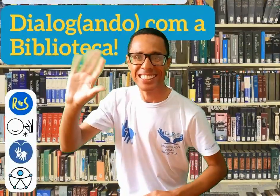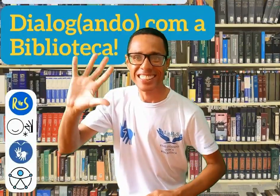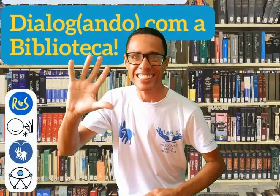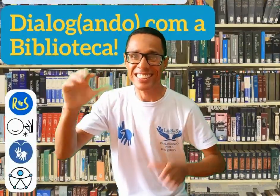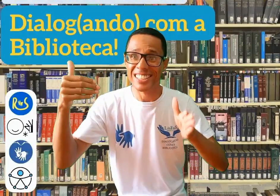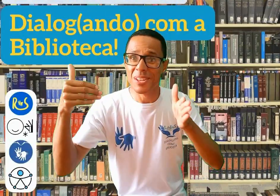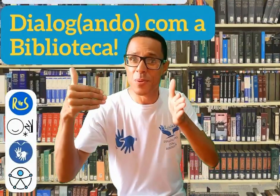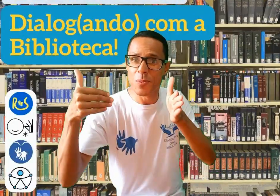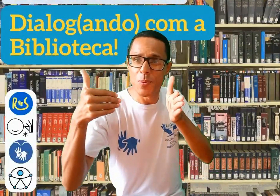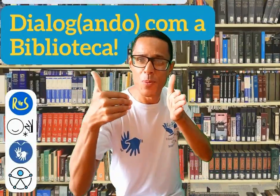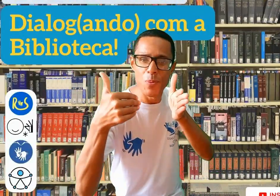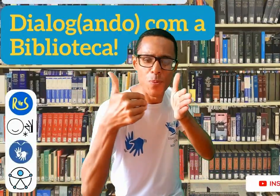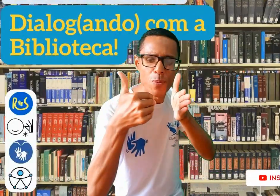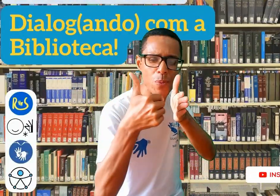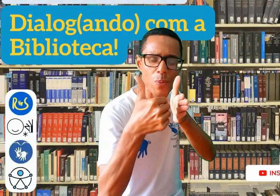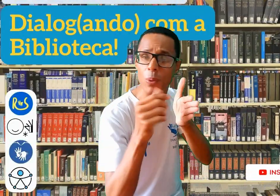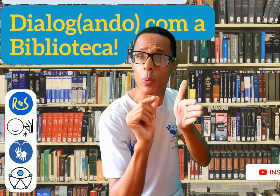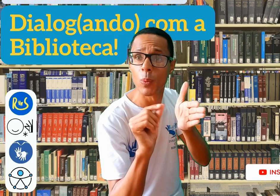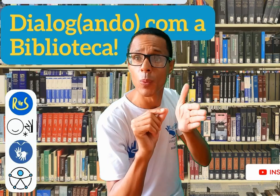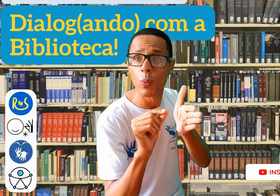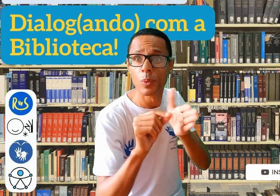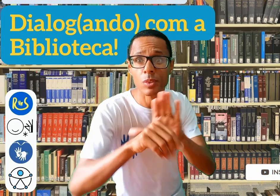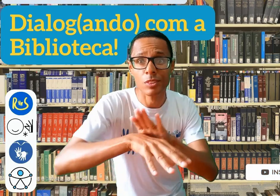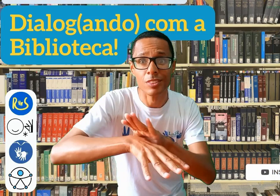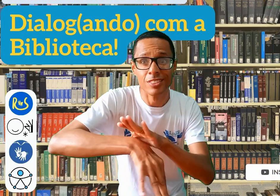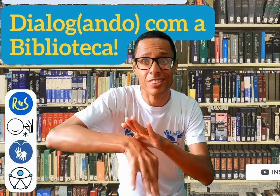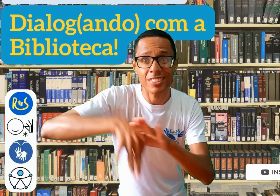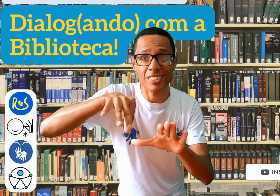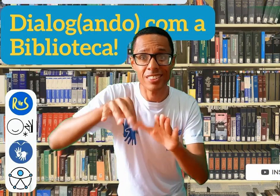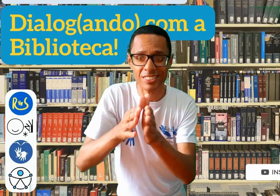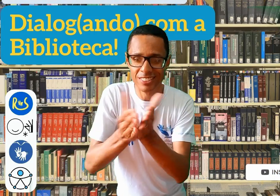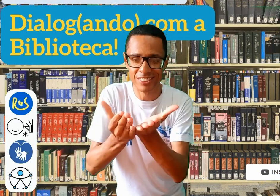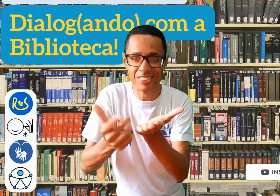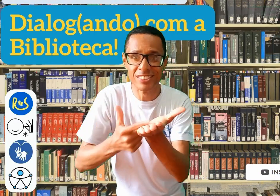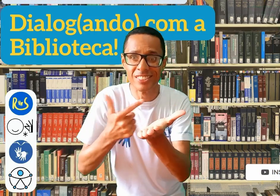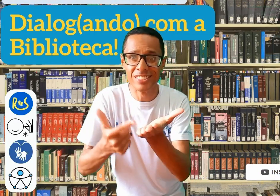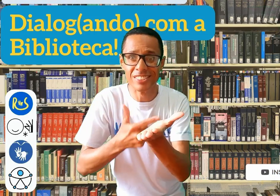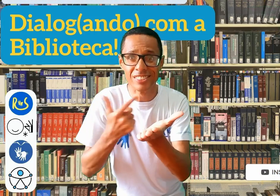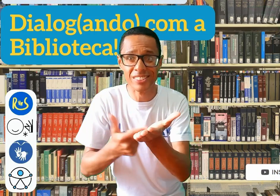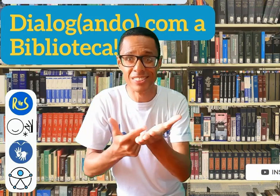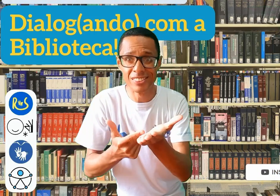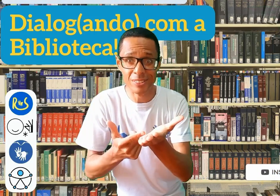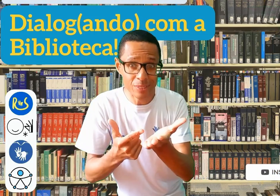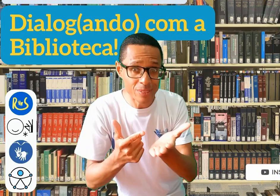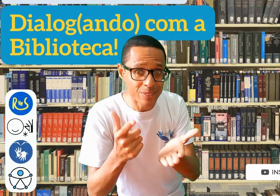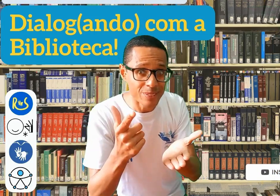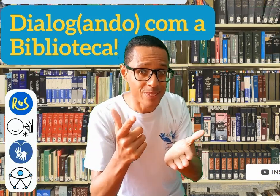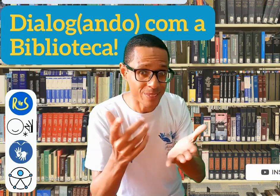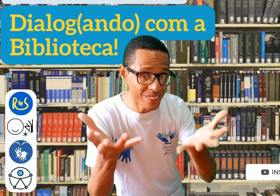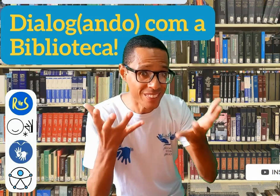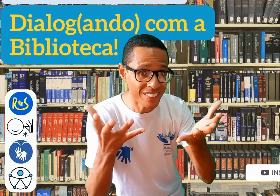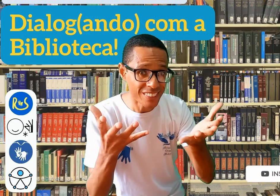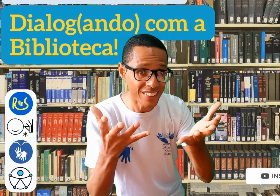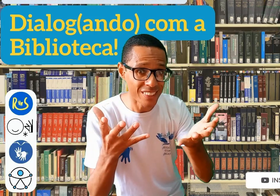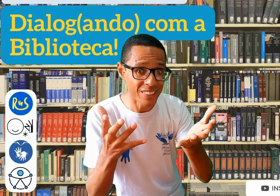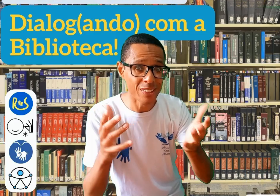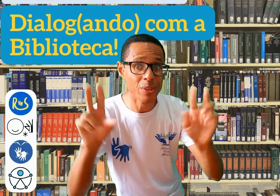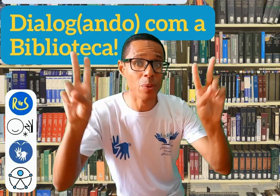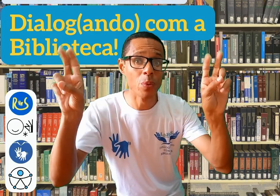Olá! O nosso próximo sorteio está chegando! E você poderá ser o ganhador de um